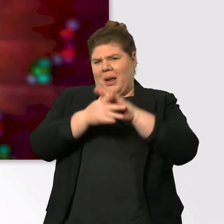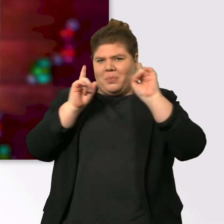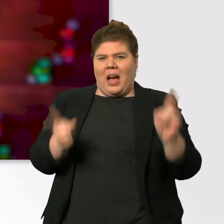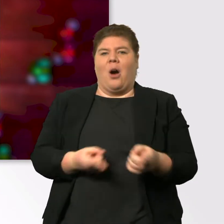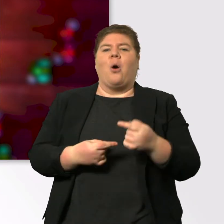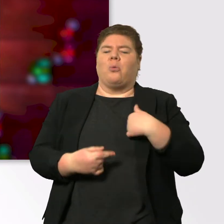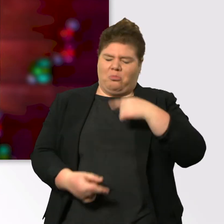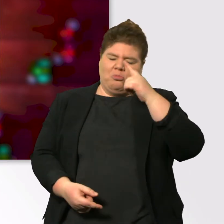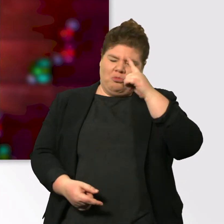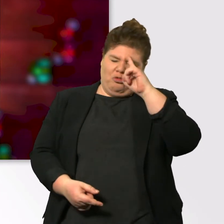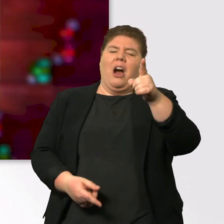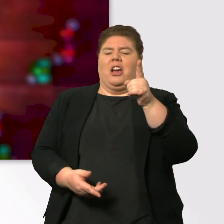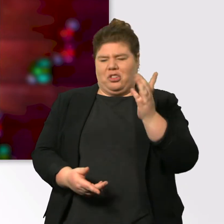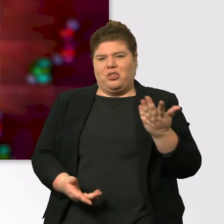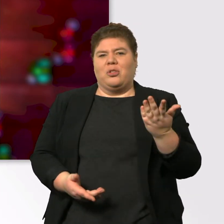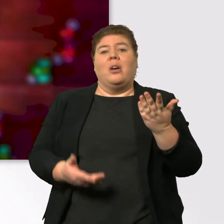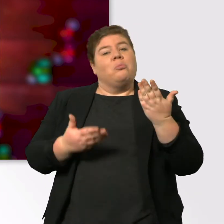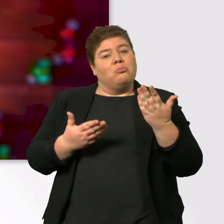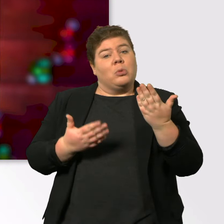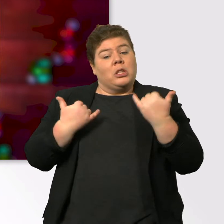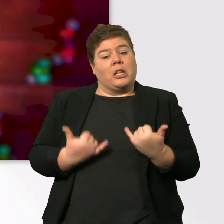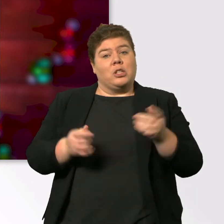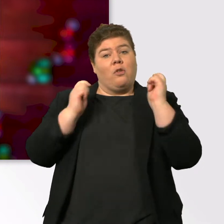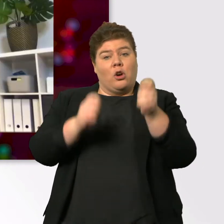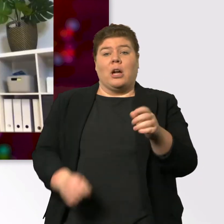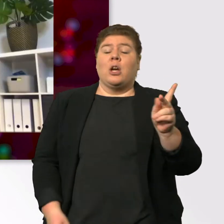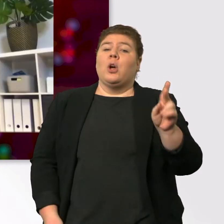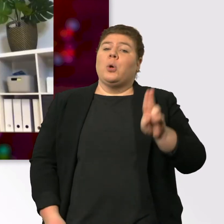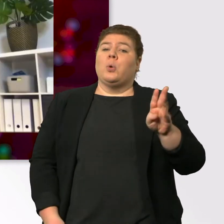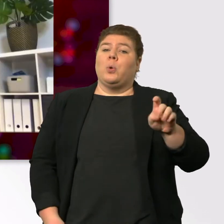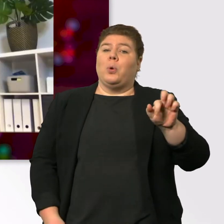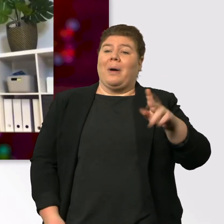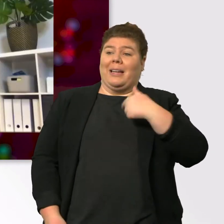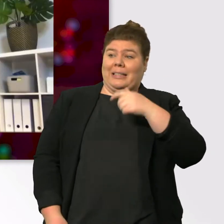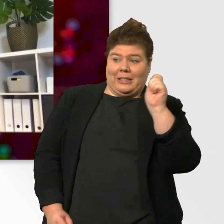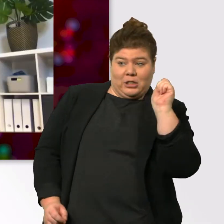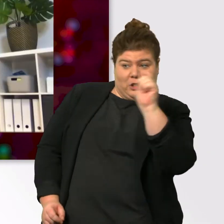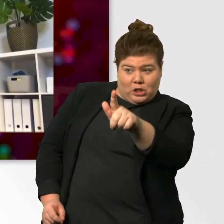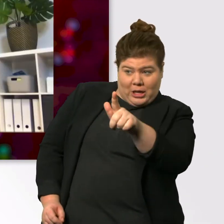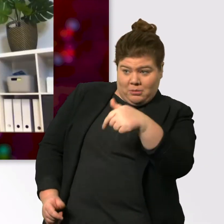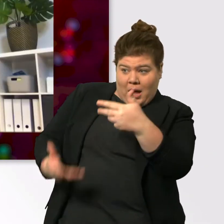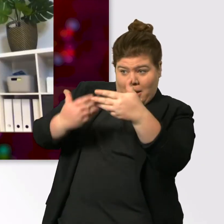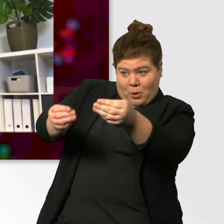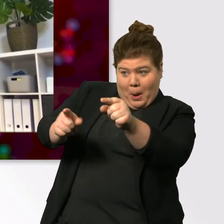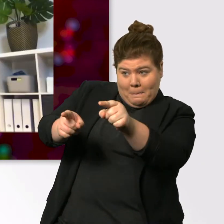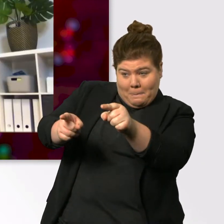überzeugt. Und ja, ich würde vorschlagen, Kübra, ich habe dir was zugeschickt. Kam mein Geschenk an bei dir? Ja!